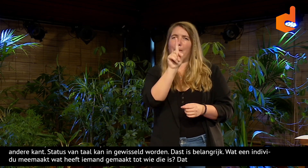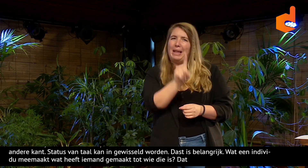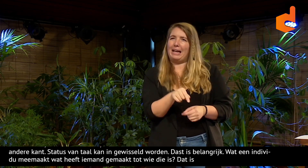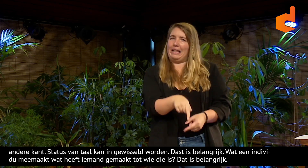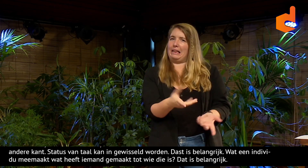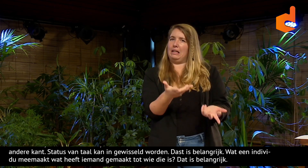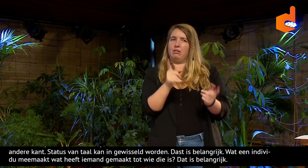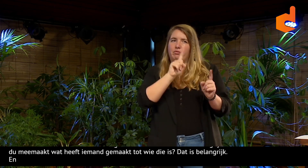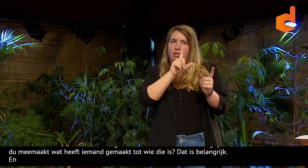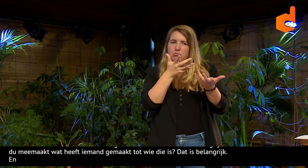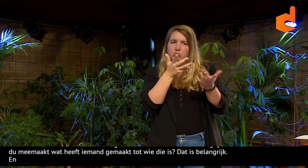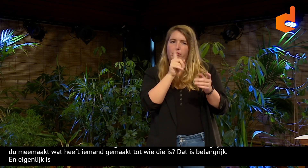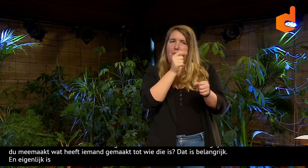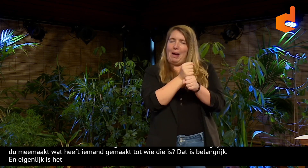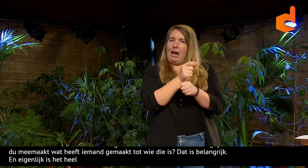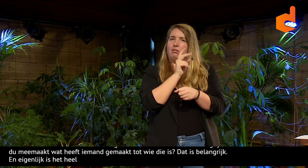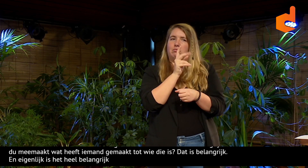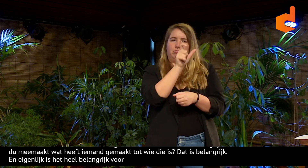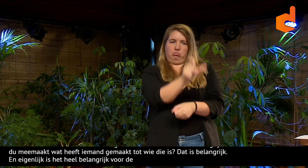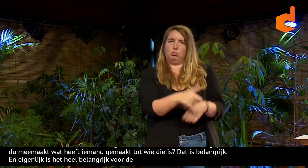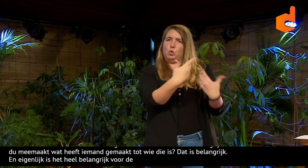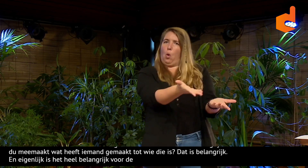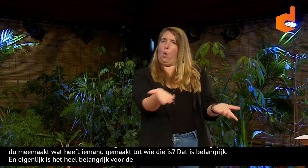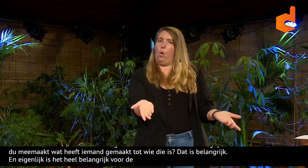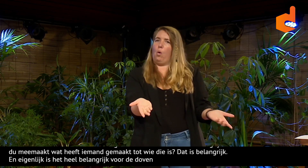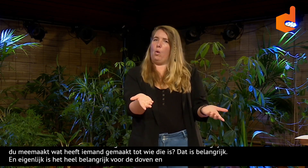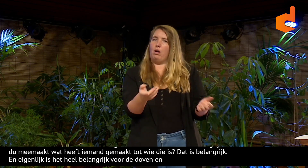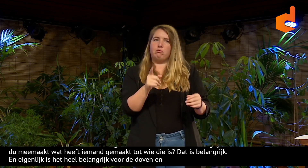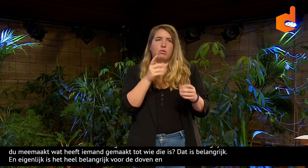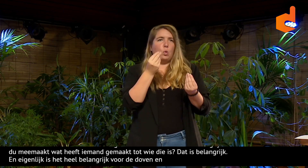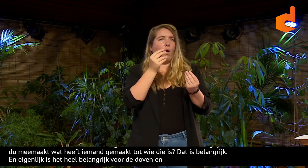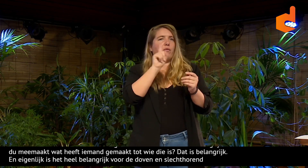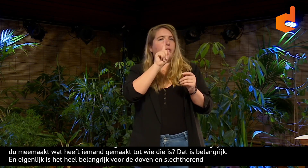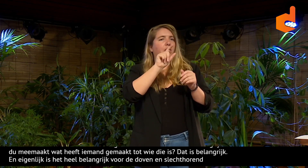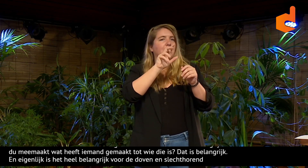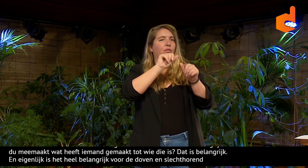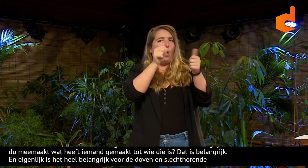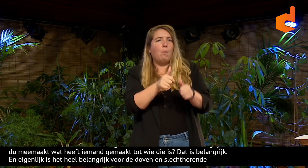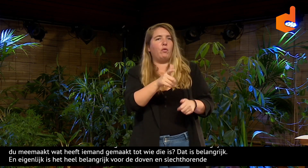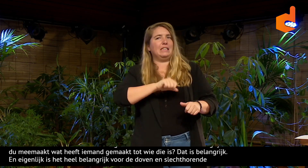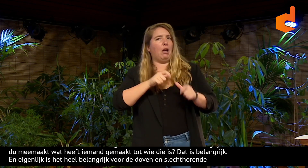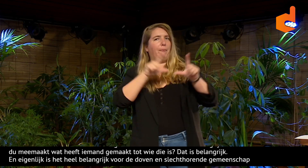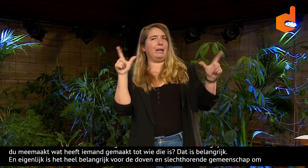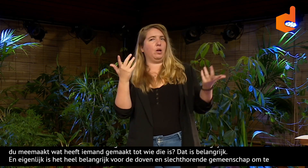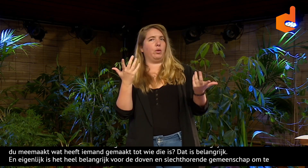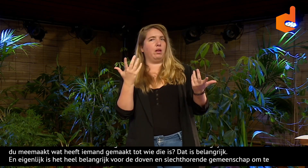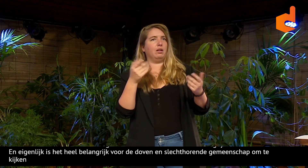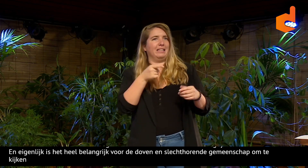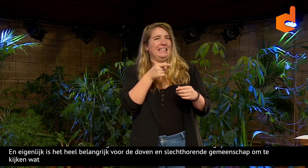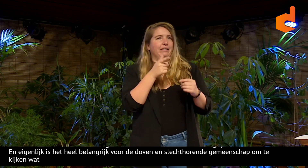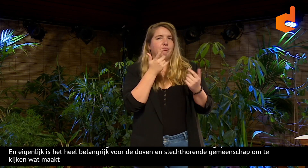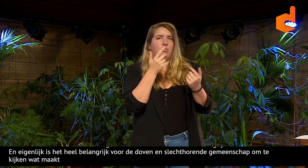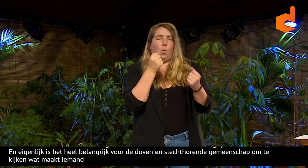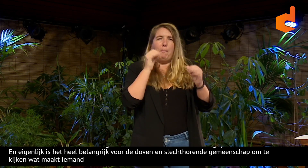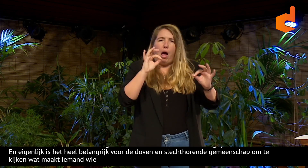Dus eigenlijk is het heel belangrijk voor de dovengemeenschap en de slechthorende gemeenschap om te kijken naar wat dat is. Wat maakt iemand wie die